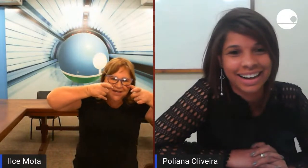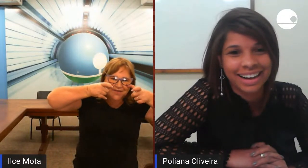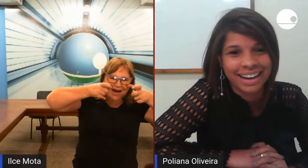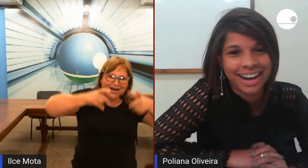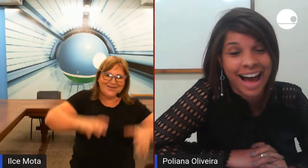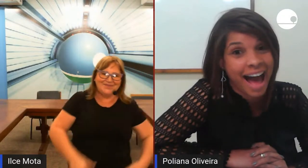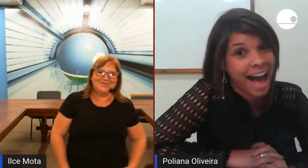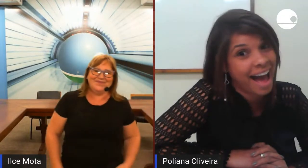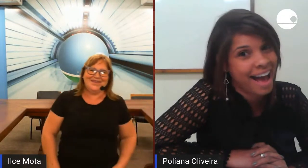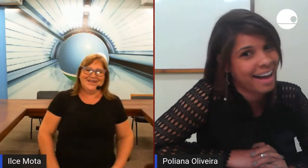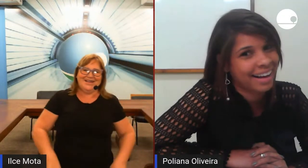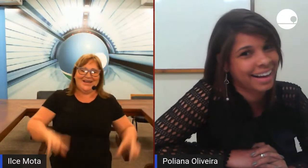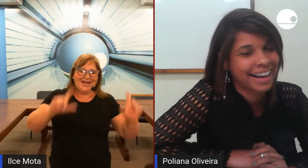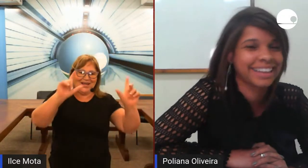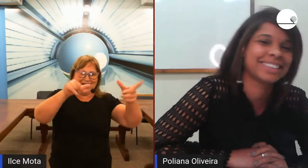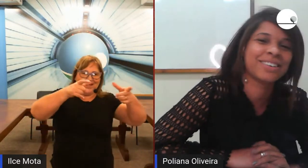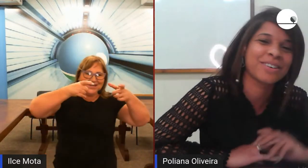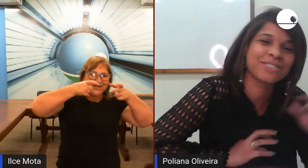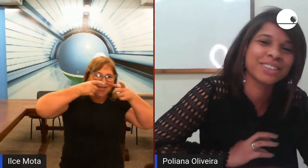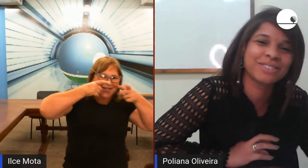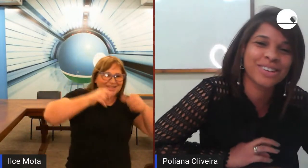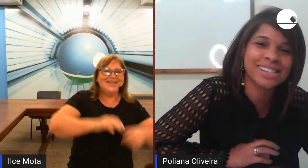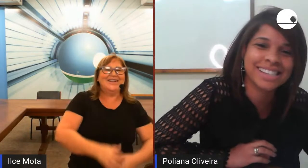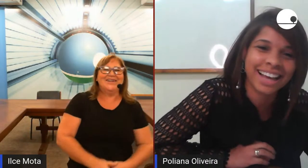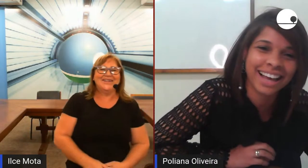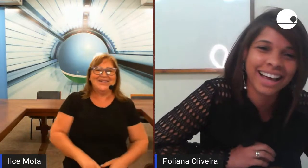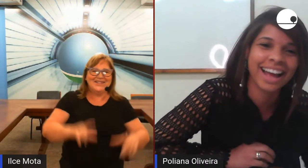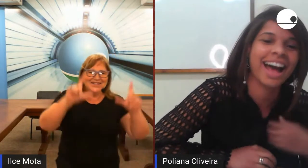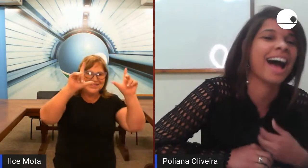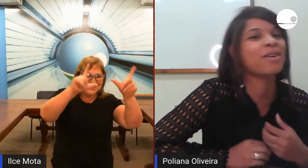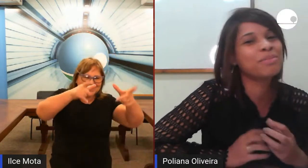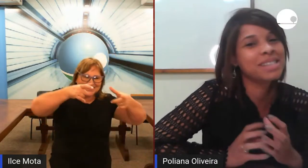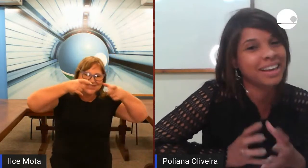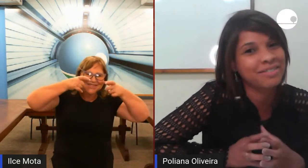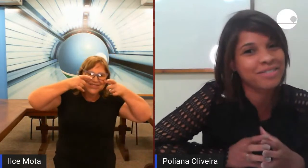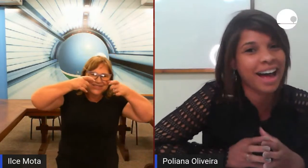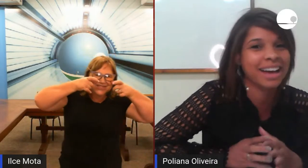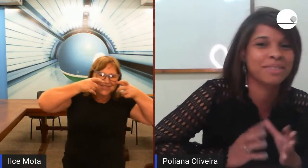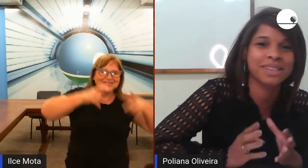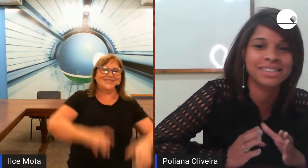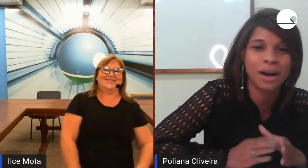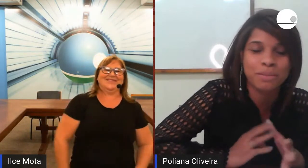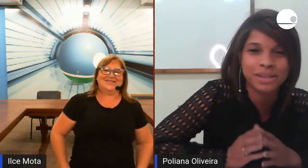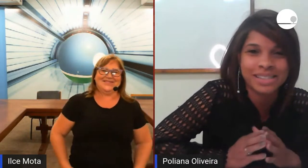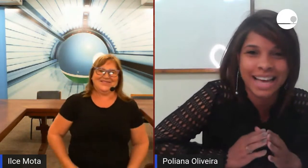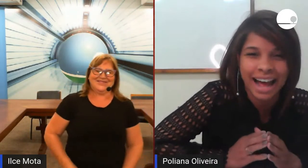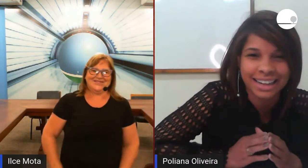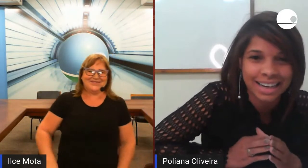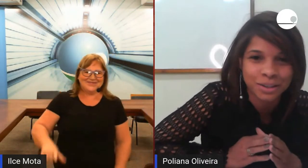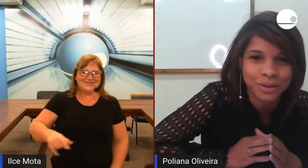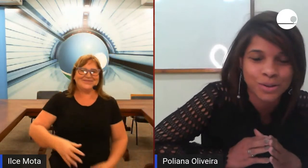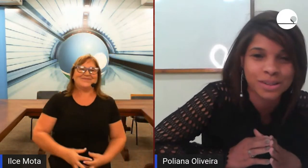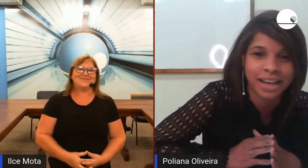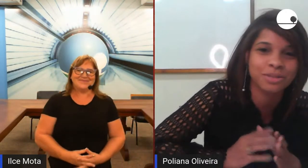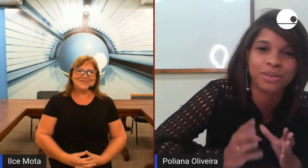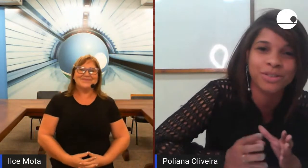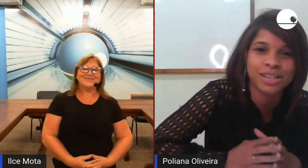observar então convido você a observar dar uma passeada lá no nosso site pra você